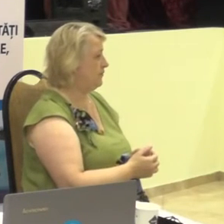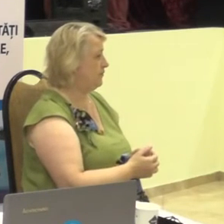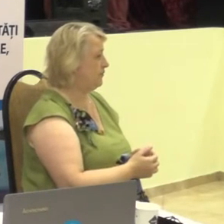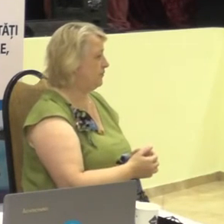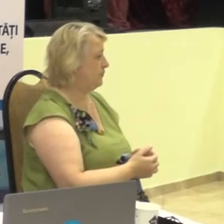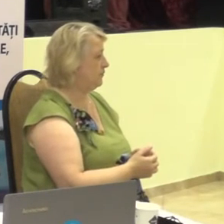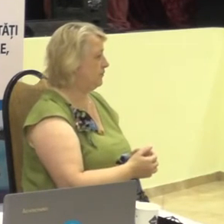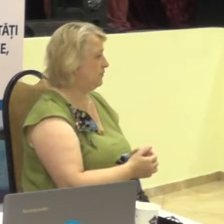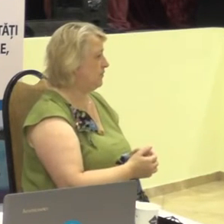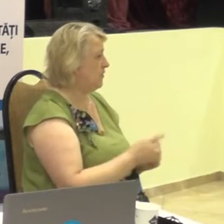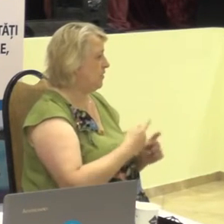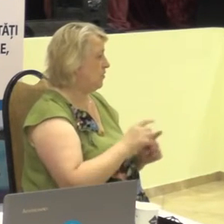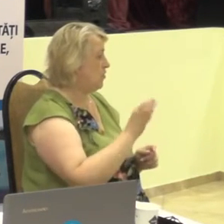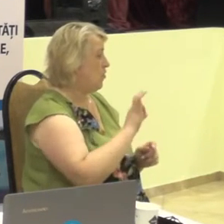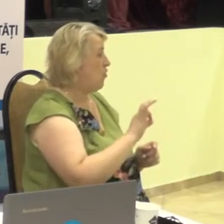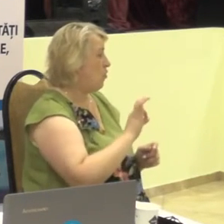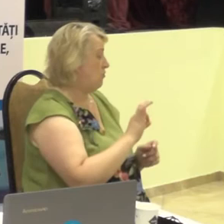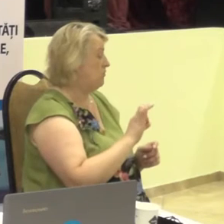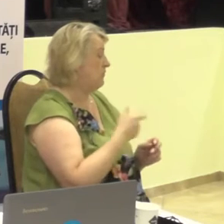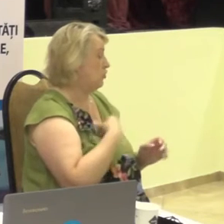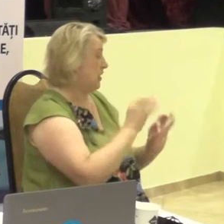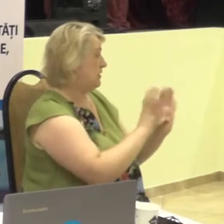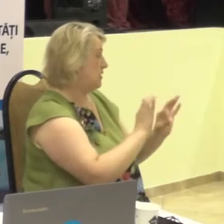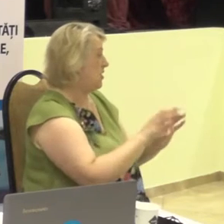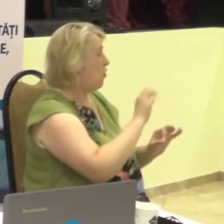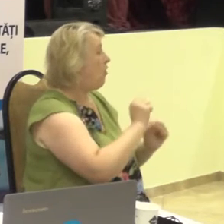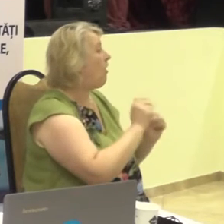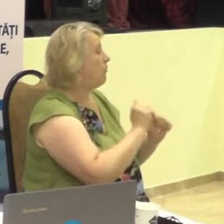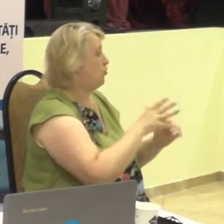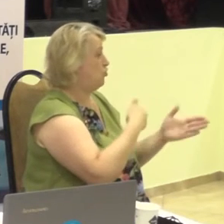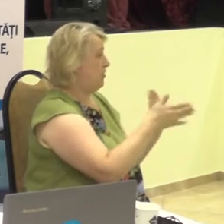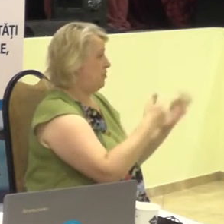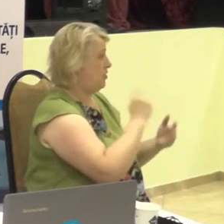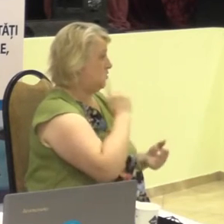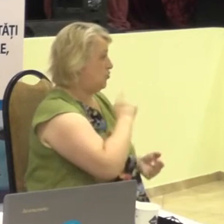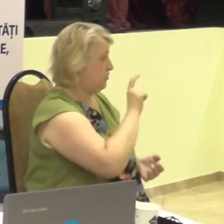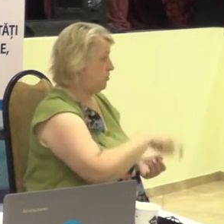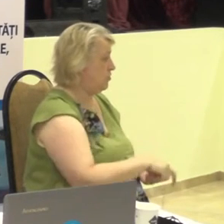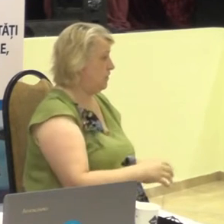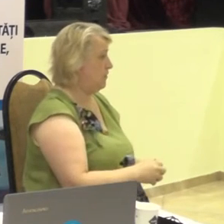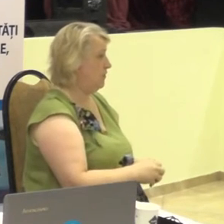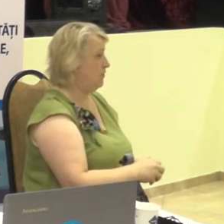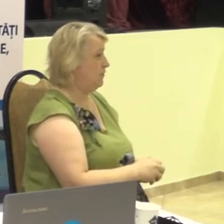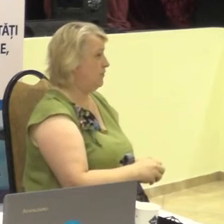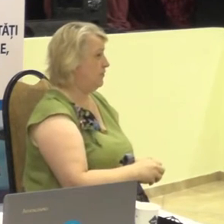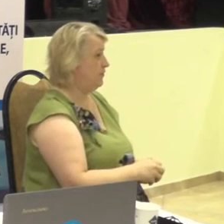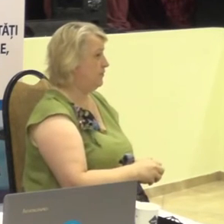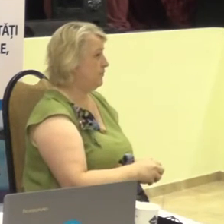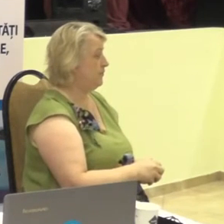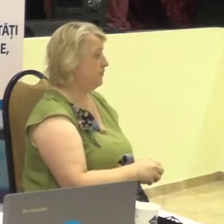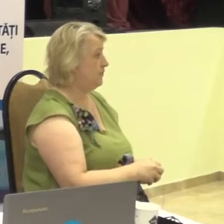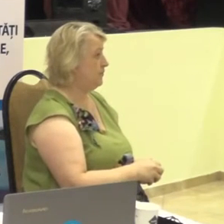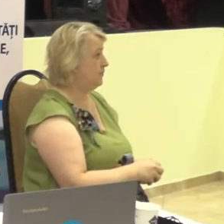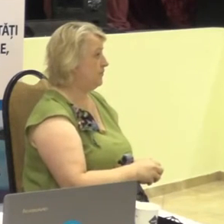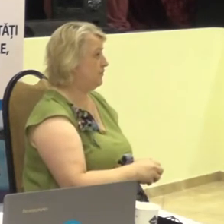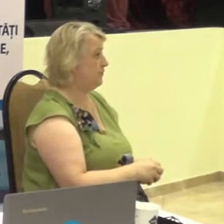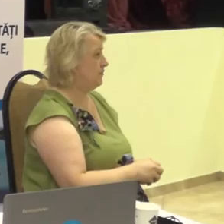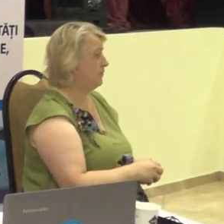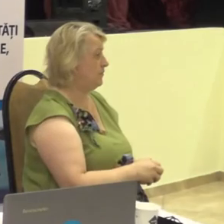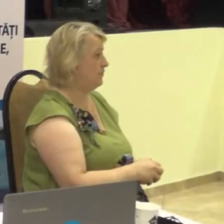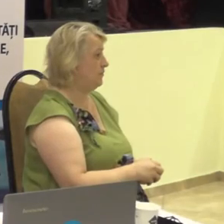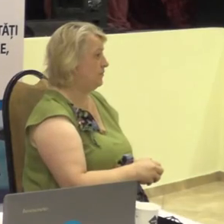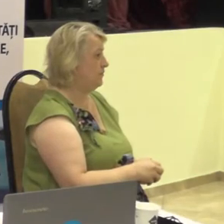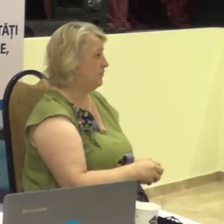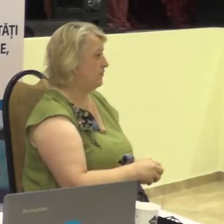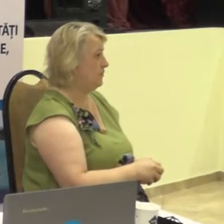Este despre formele de comunicare, deci precizate, între